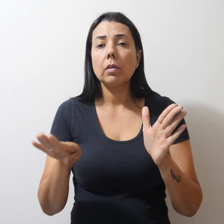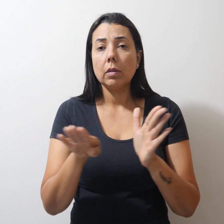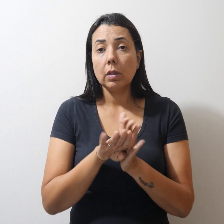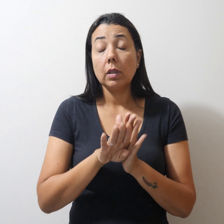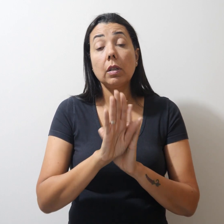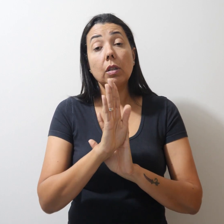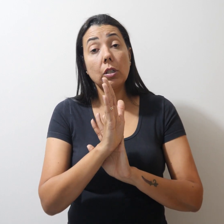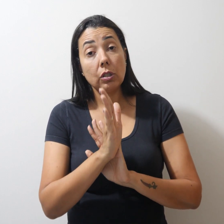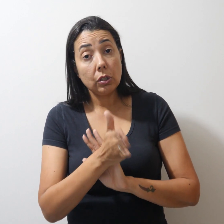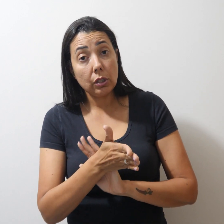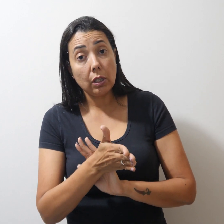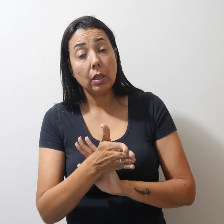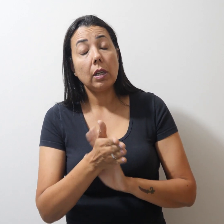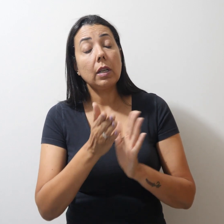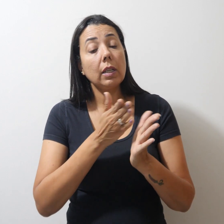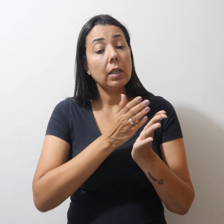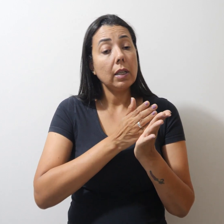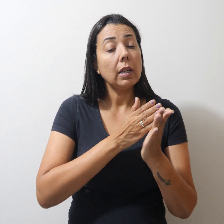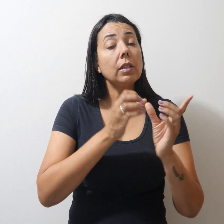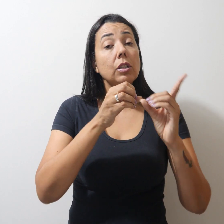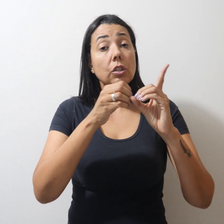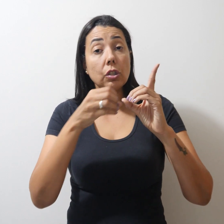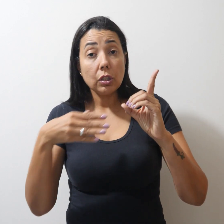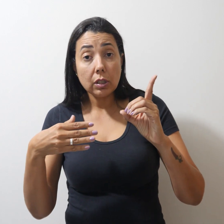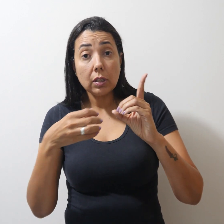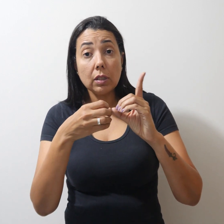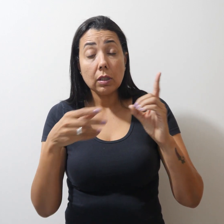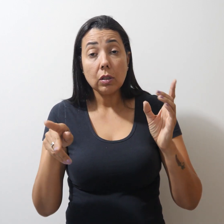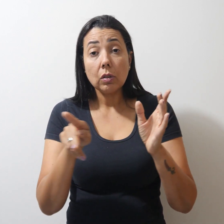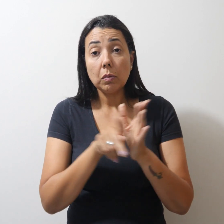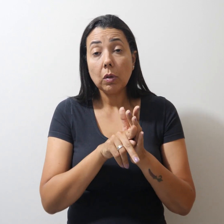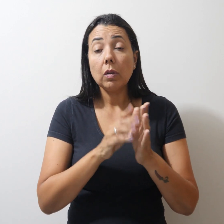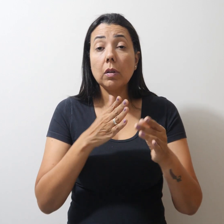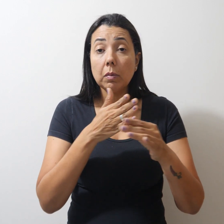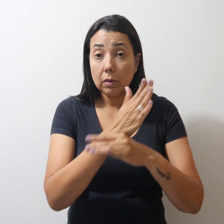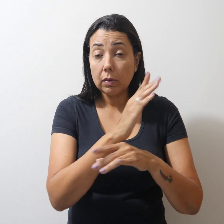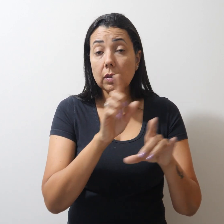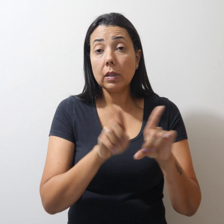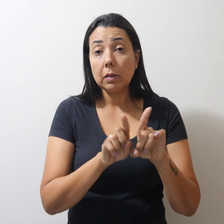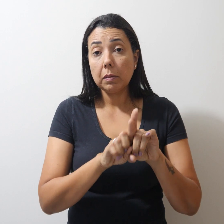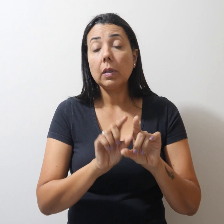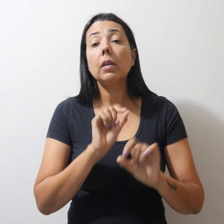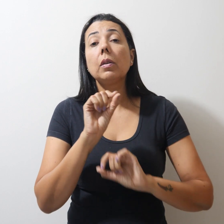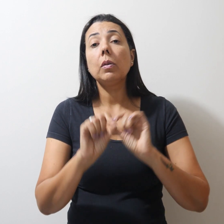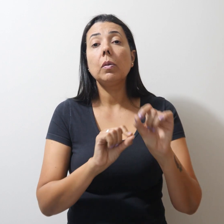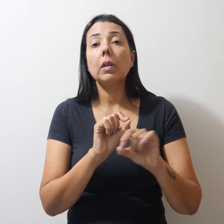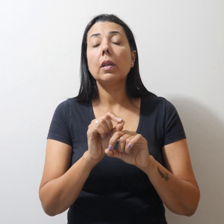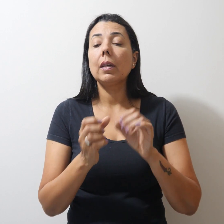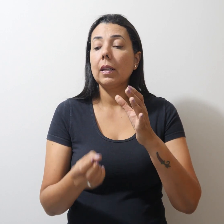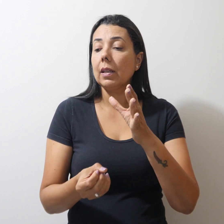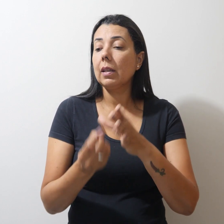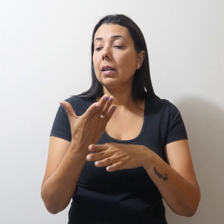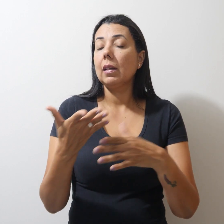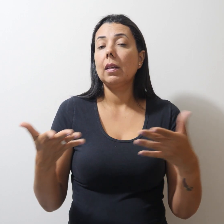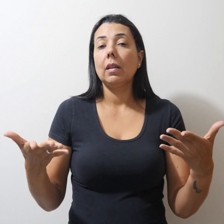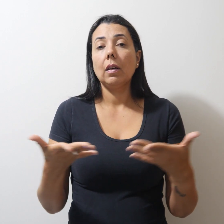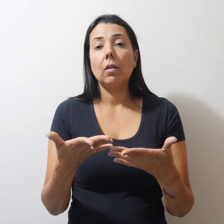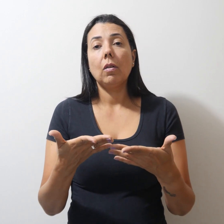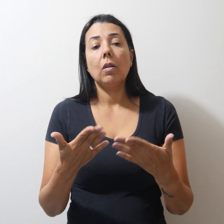já que as diretrizes orçamentárias aprovadas é que estabelecerão os parâmetros